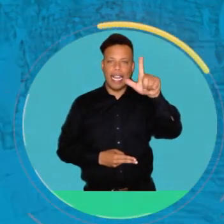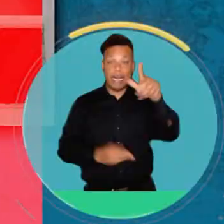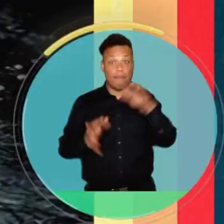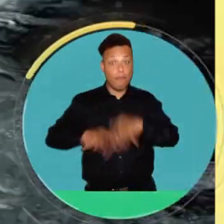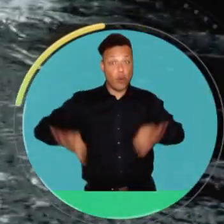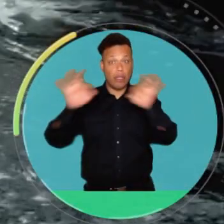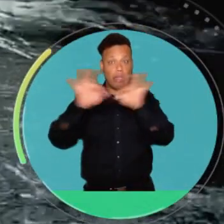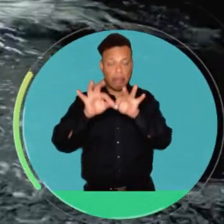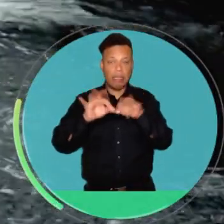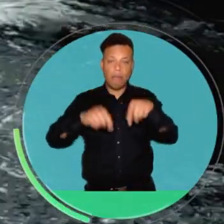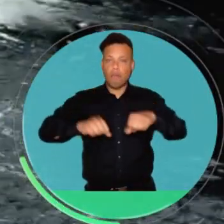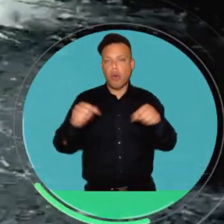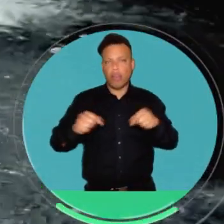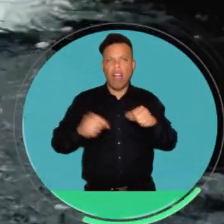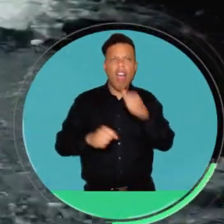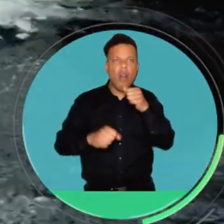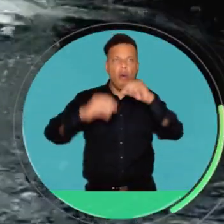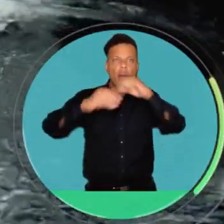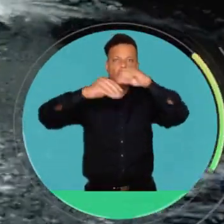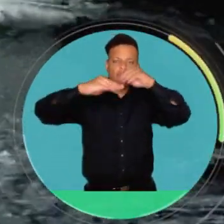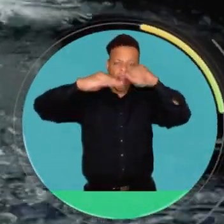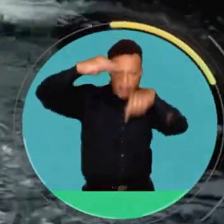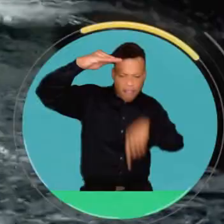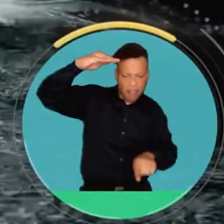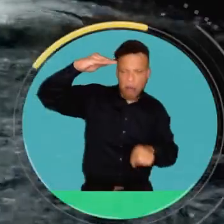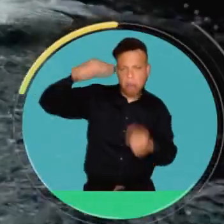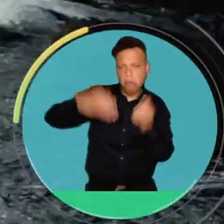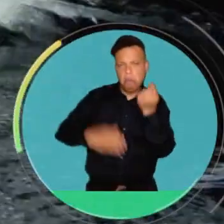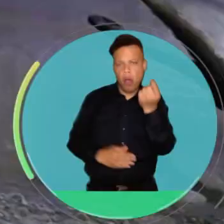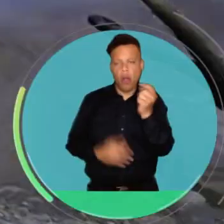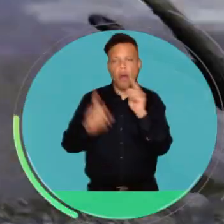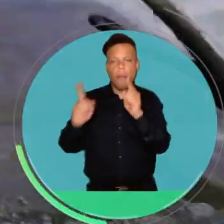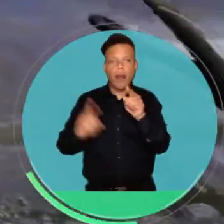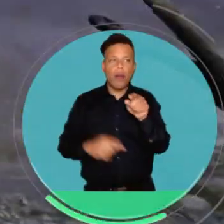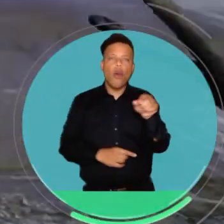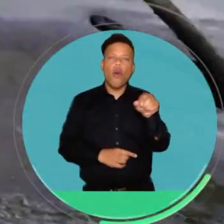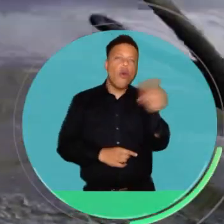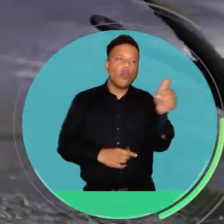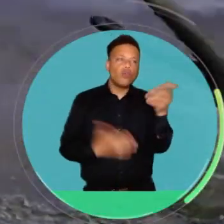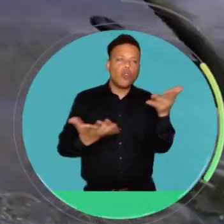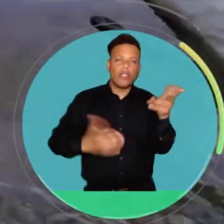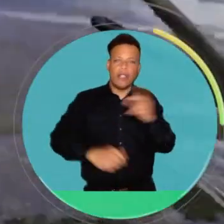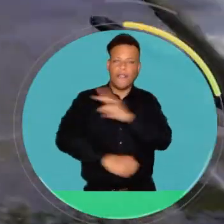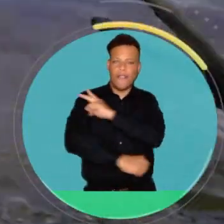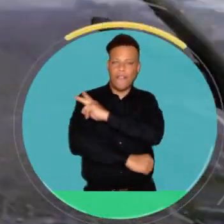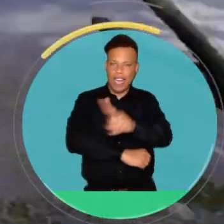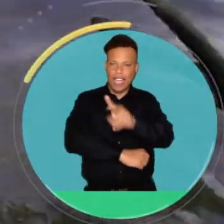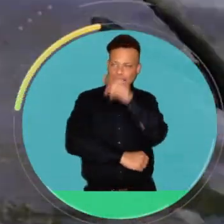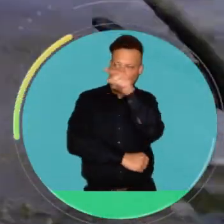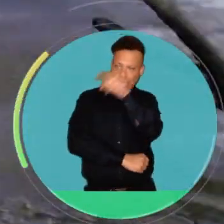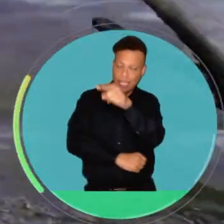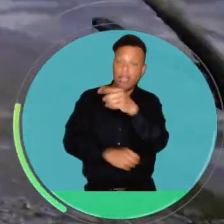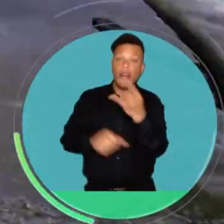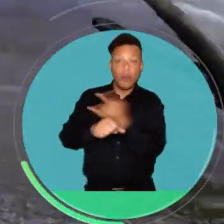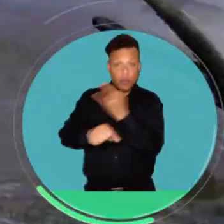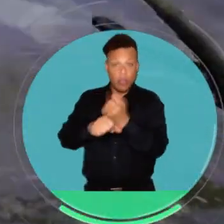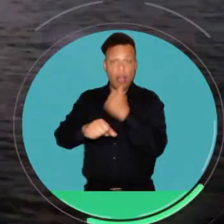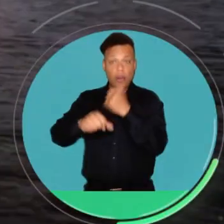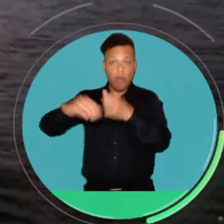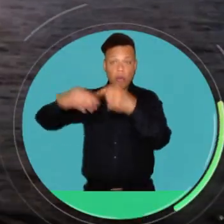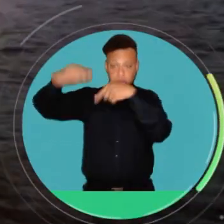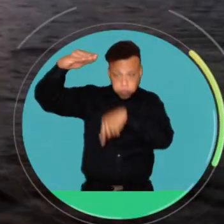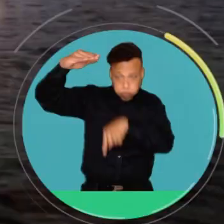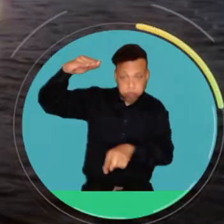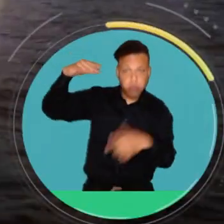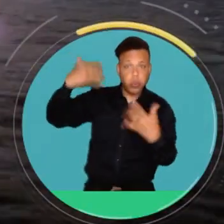importante, de pronto por ahí no se habla mucho de aguas subterráneas, pero hay zonas, por lo menos si tú te pones a mirar en las CBC, eso es